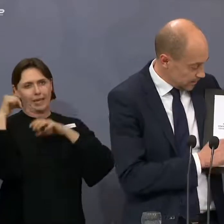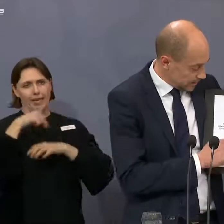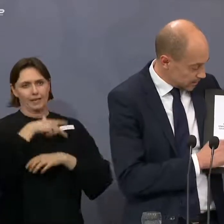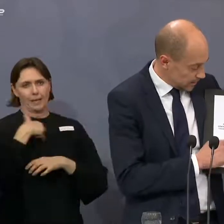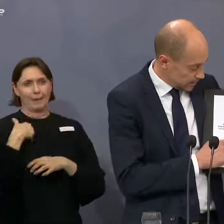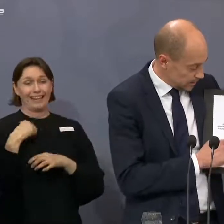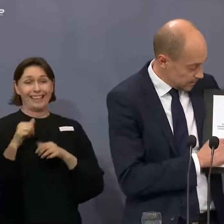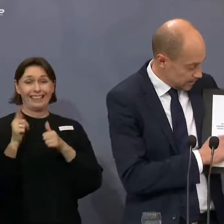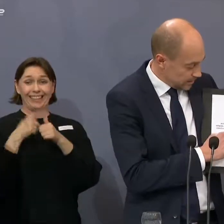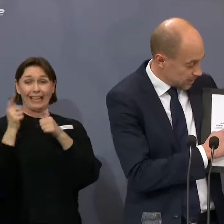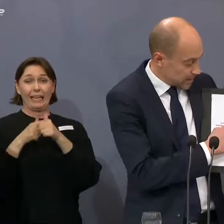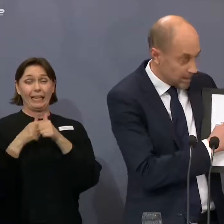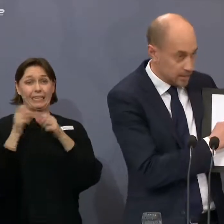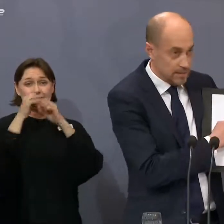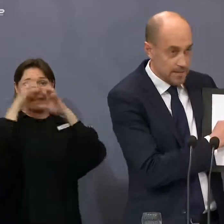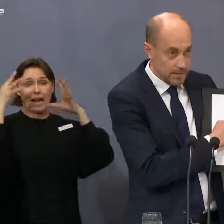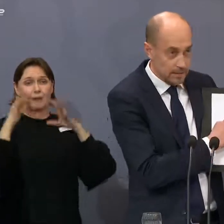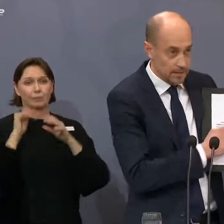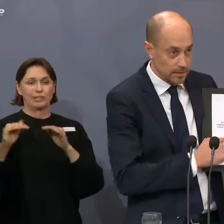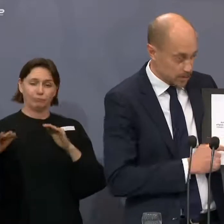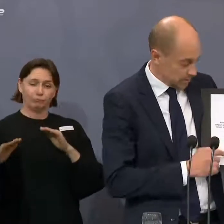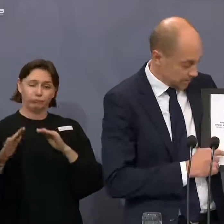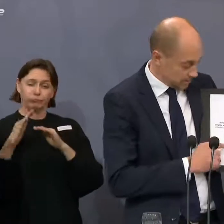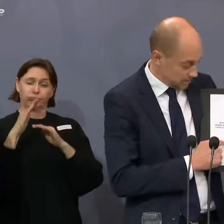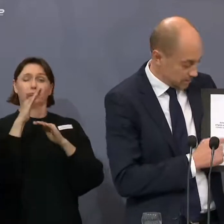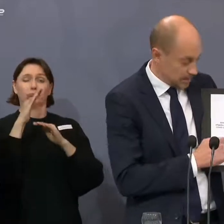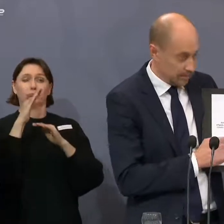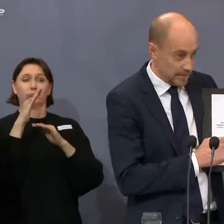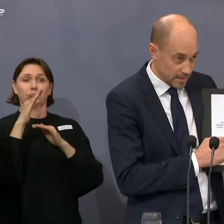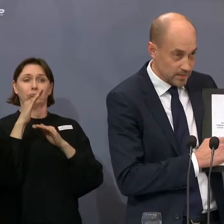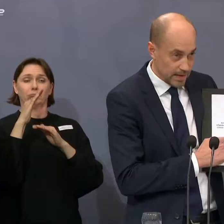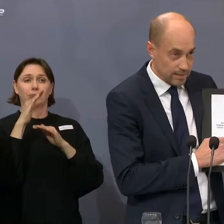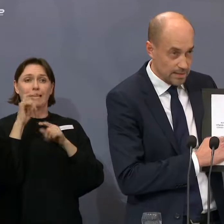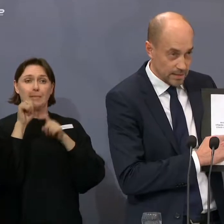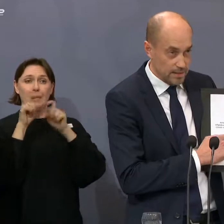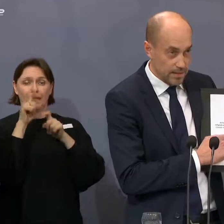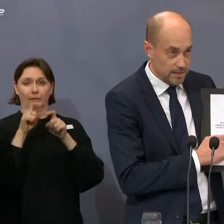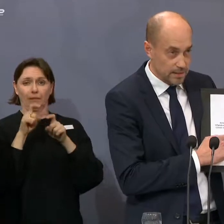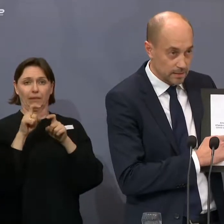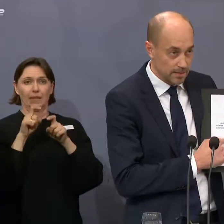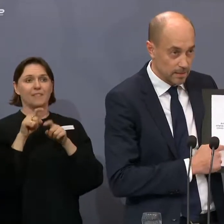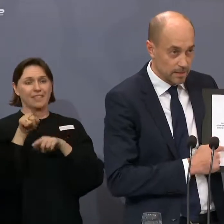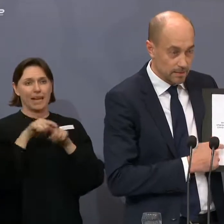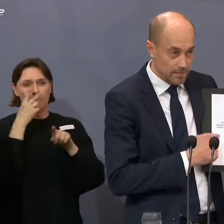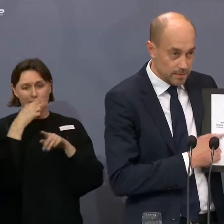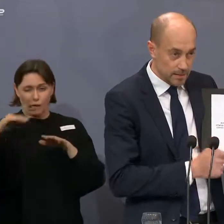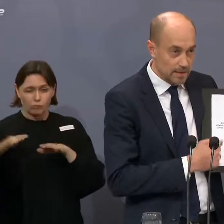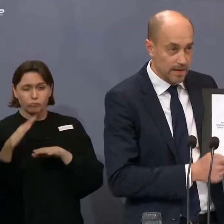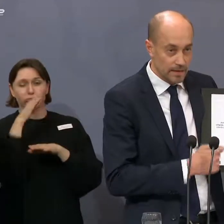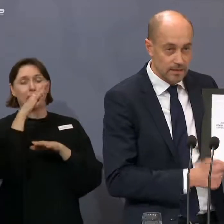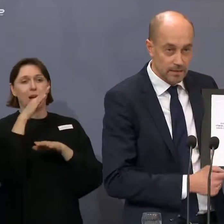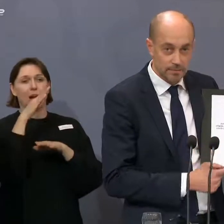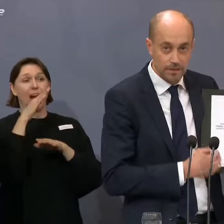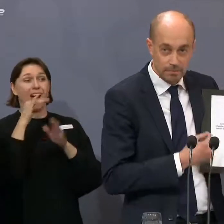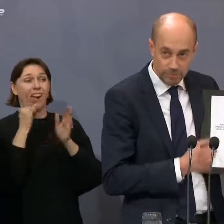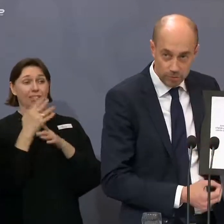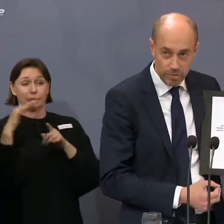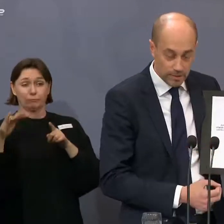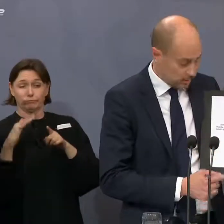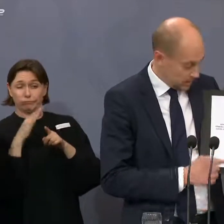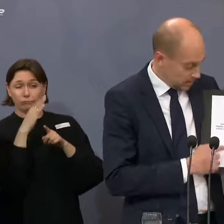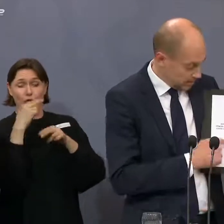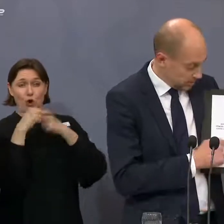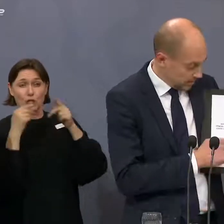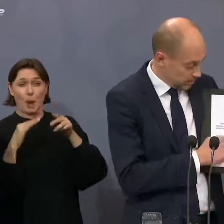Den ene scenarie, det er et stejl stigning af smitten. Vi har startet med at se den stejl stigning. Hvis denne stejl stigning vil